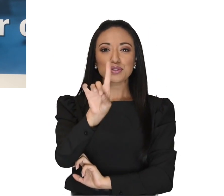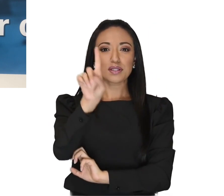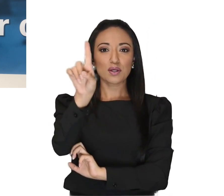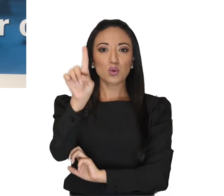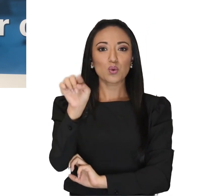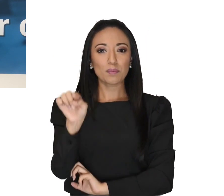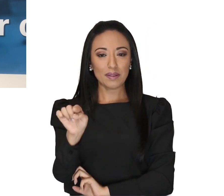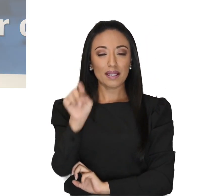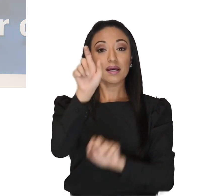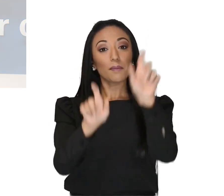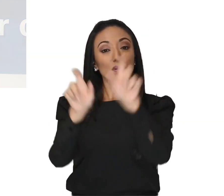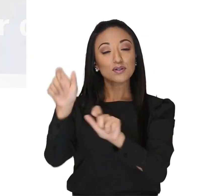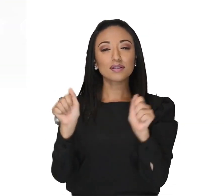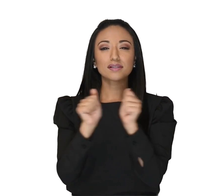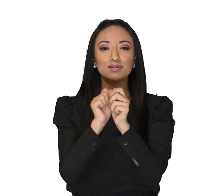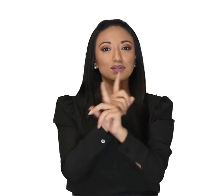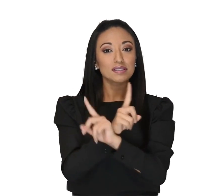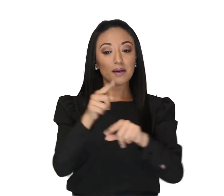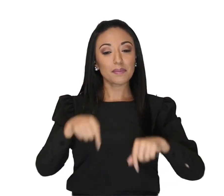en Ecuador.